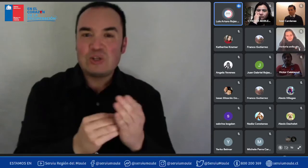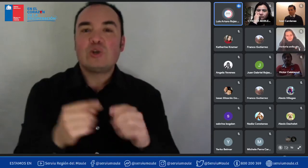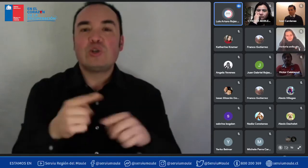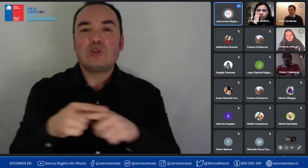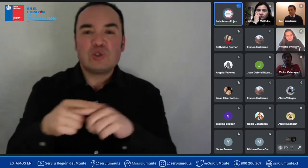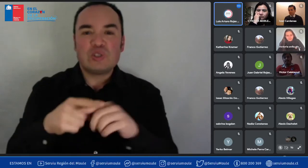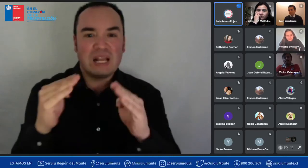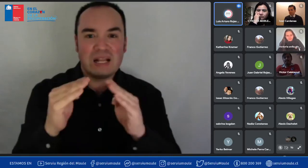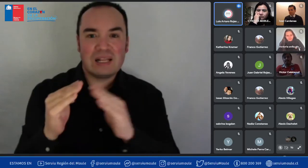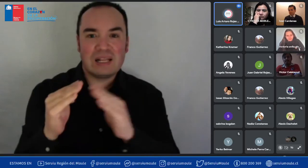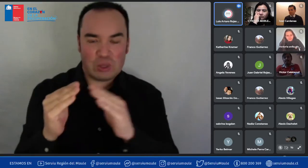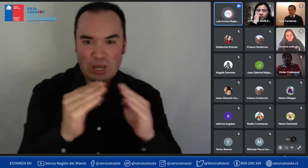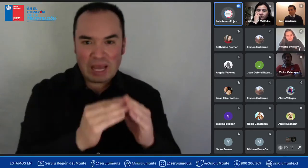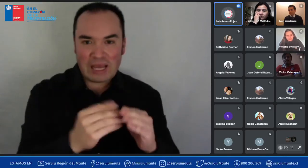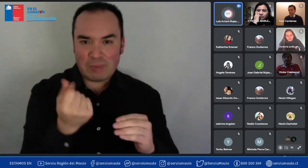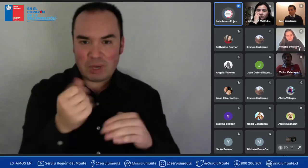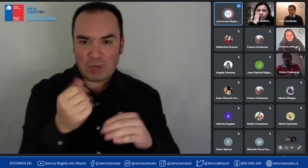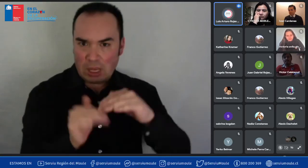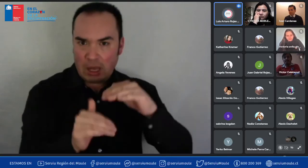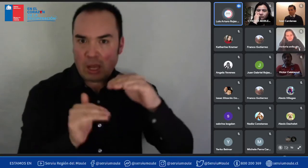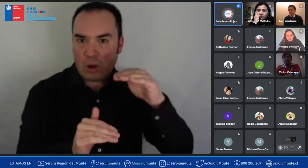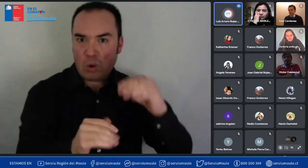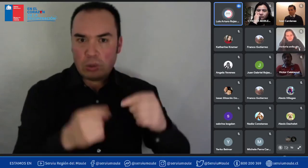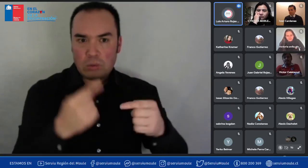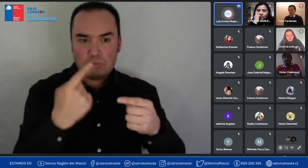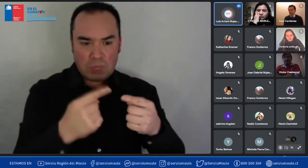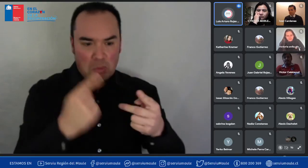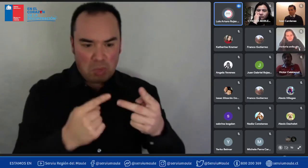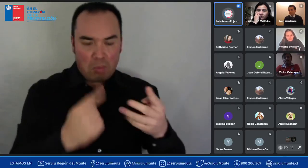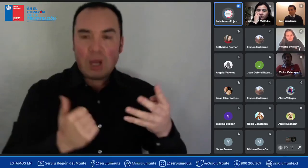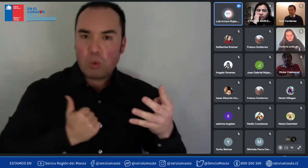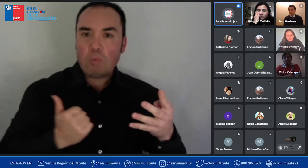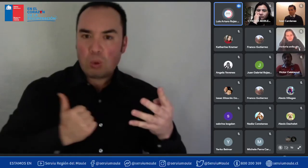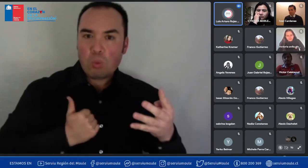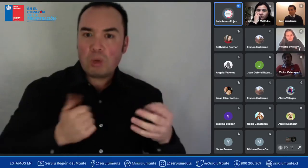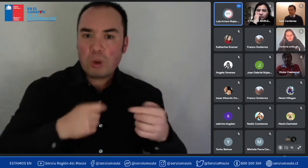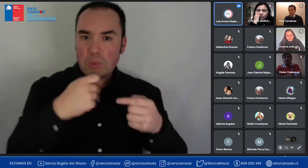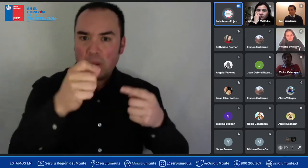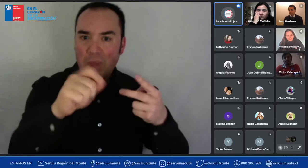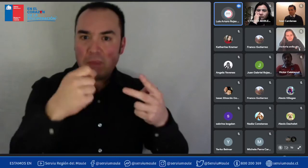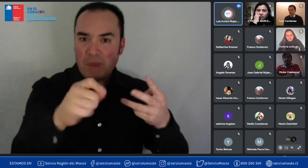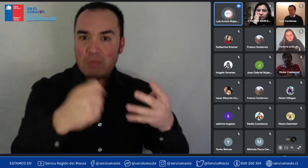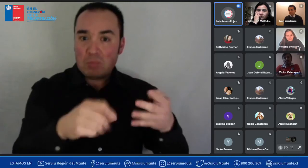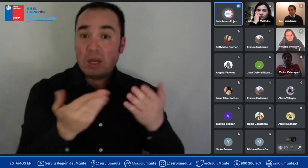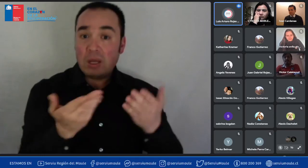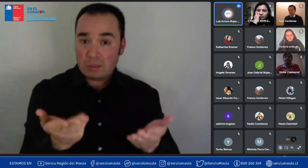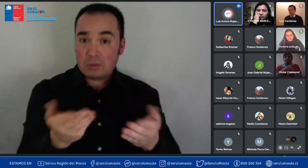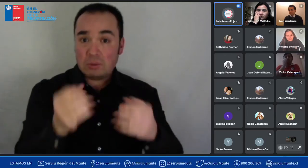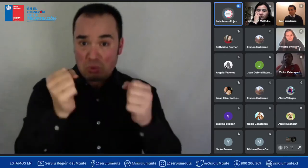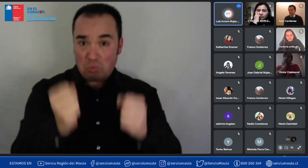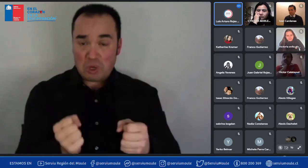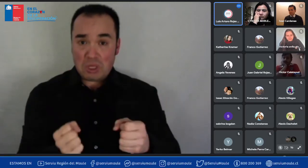los demás antecedentes y requisitos para postular ella lo puede hacer sin ningún problema ya el hecho de que esté postulando en universidad